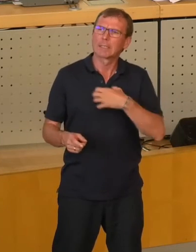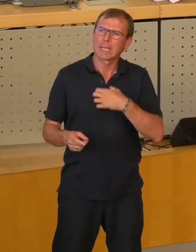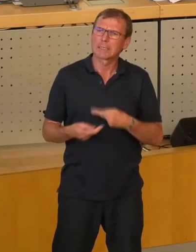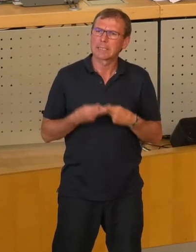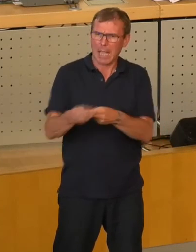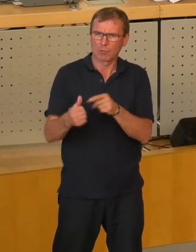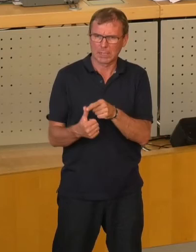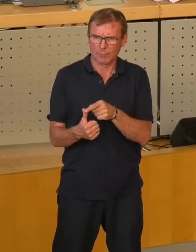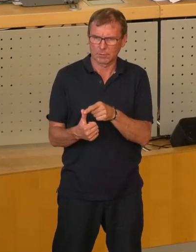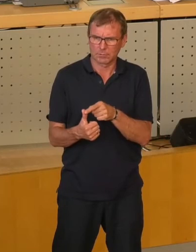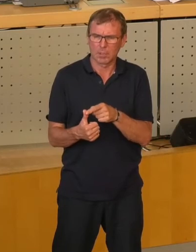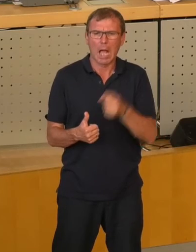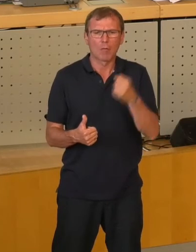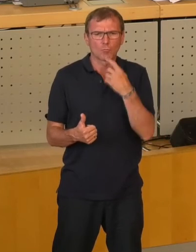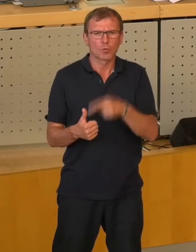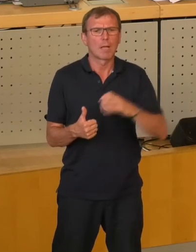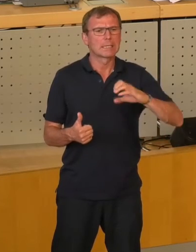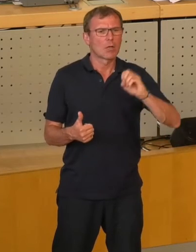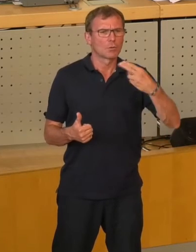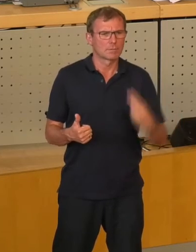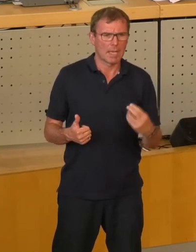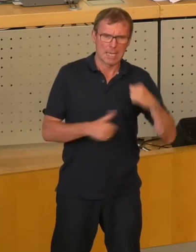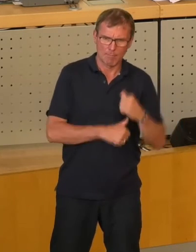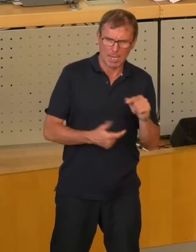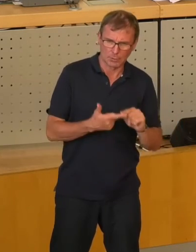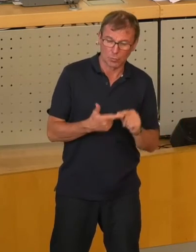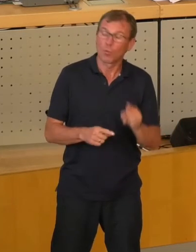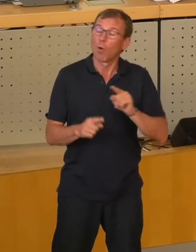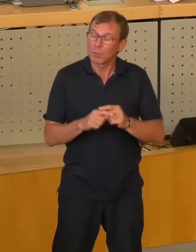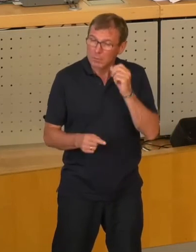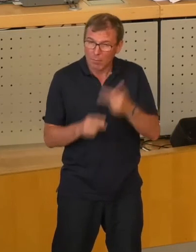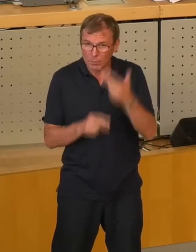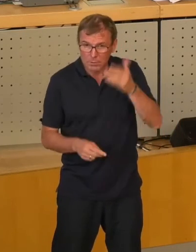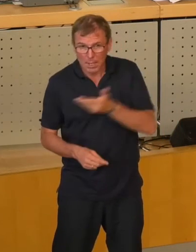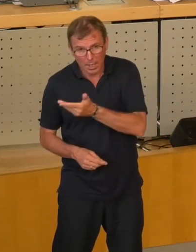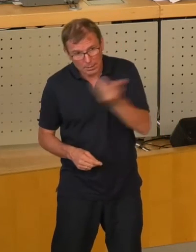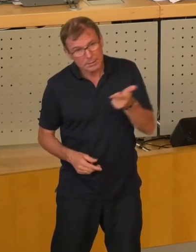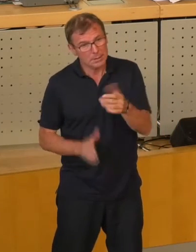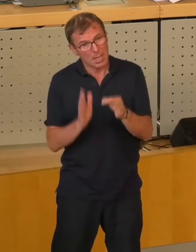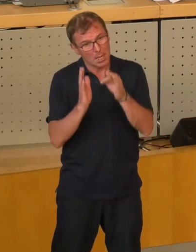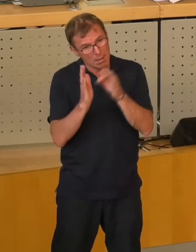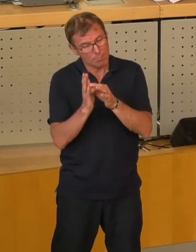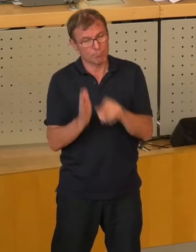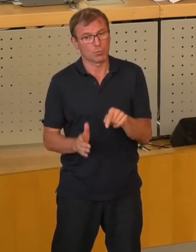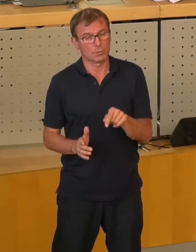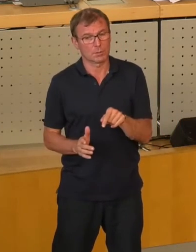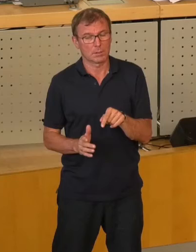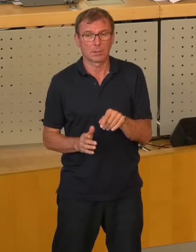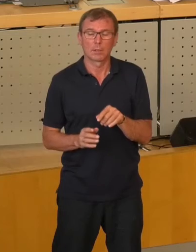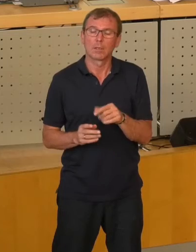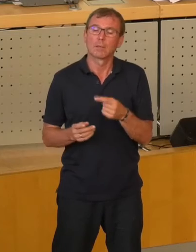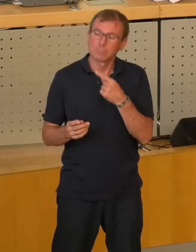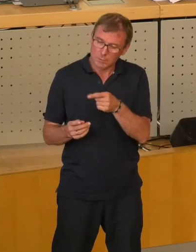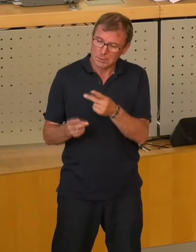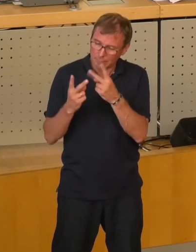wird, was auch der Anteil an CO2-Belastung ist. Und, meine Damen und Herren, das ist auch ein Punkt, der dafür spricht,